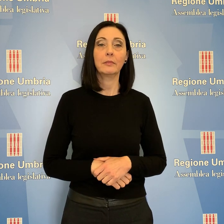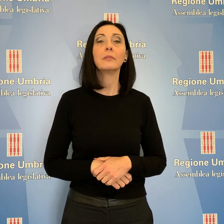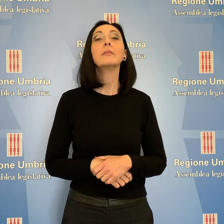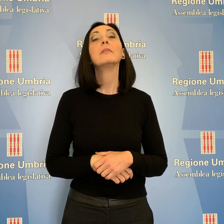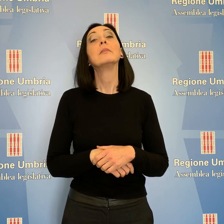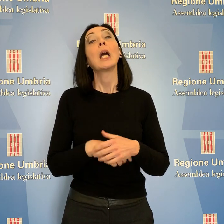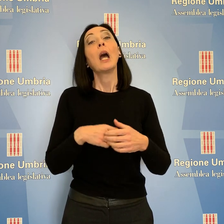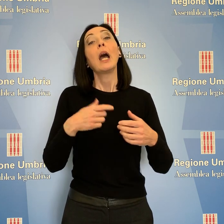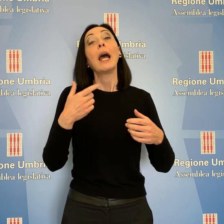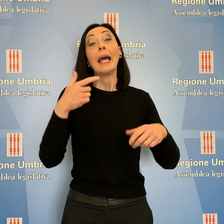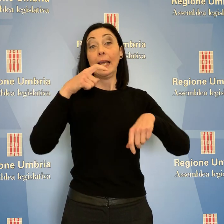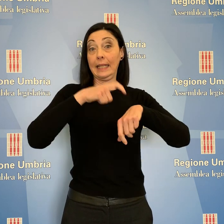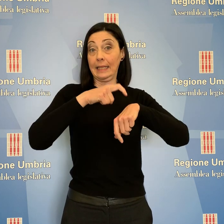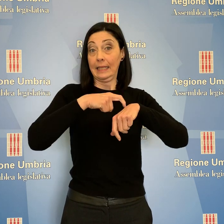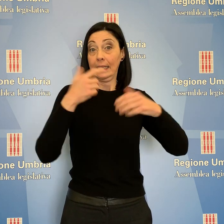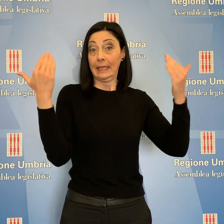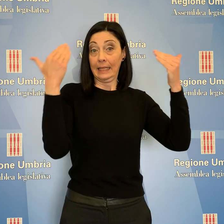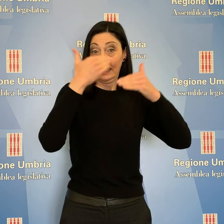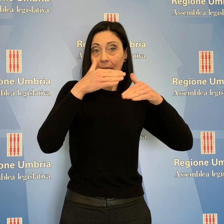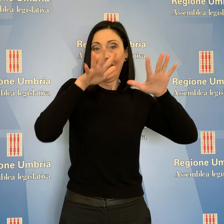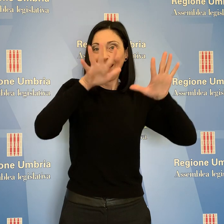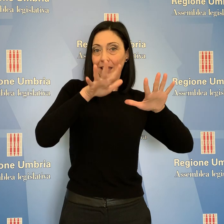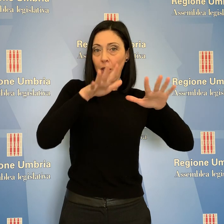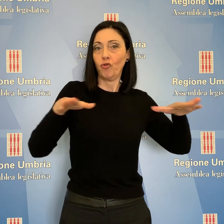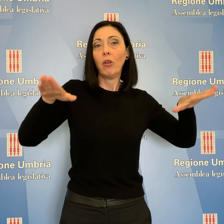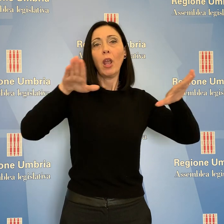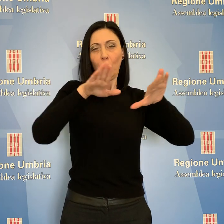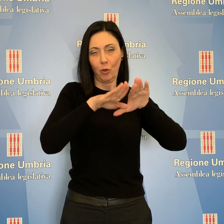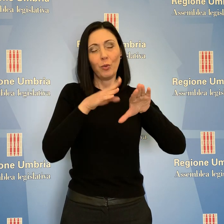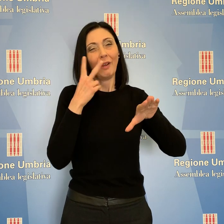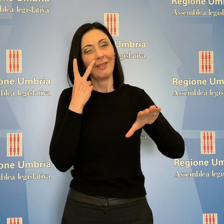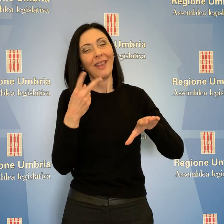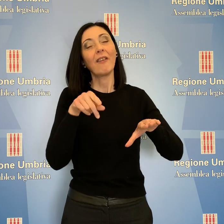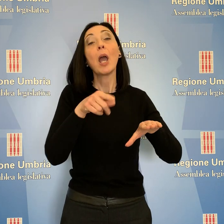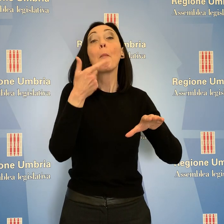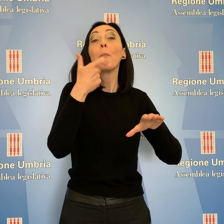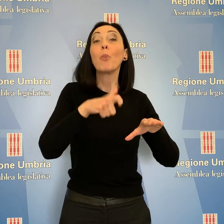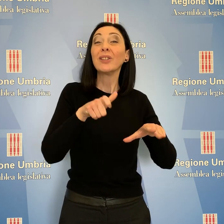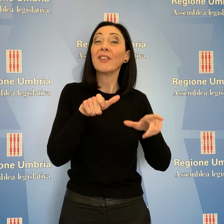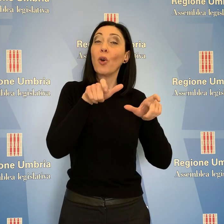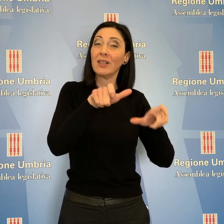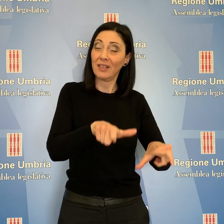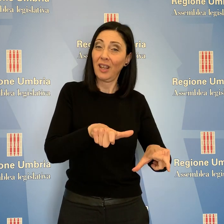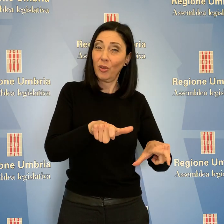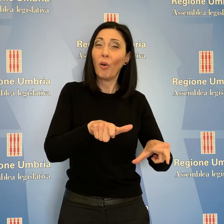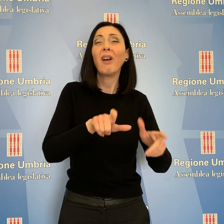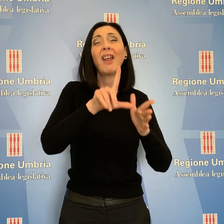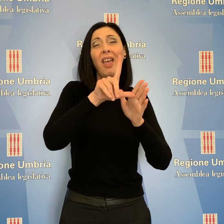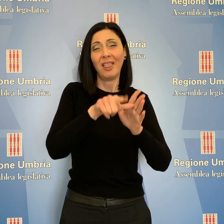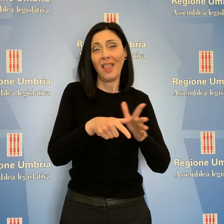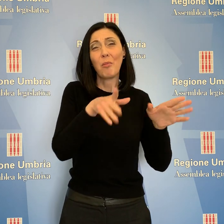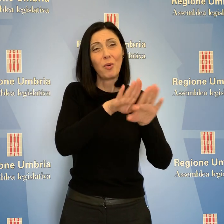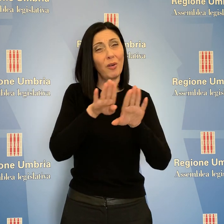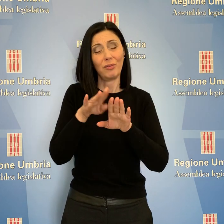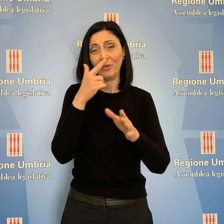rivedere il coprifuoco alle 22, che non agevola la ripresa di settori da tanto tempo chiusi. Il Piano